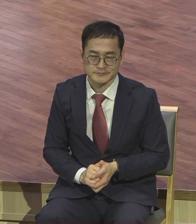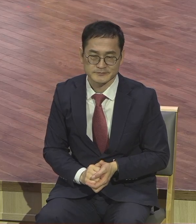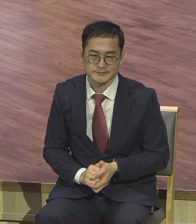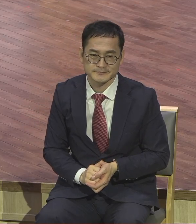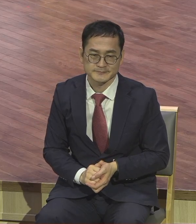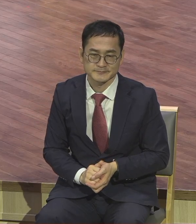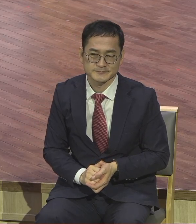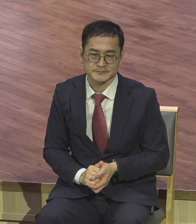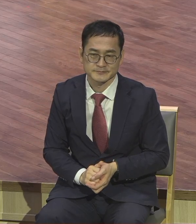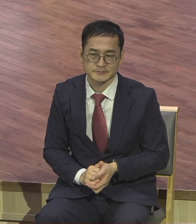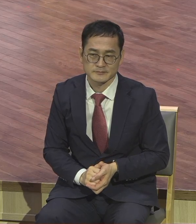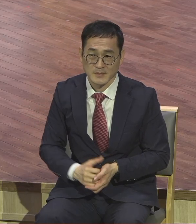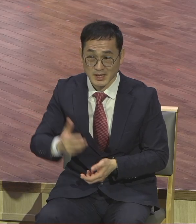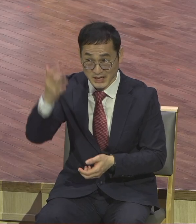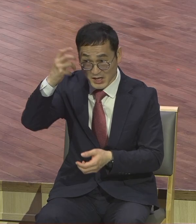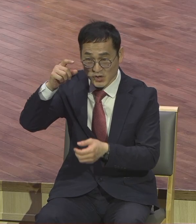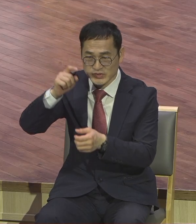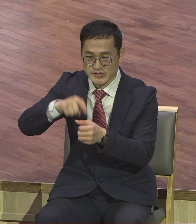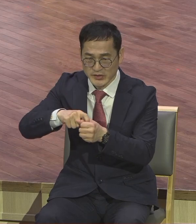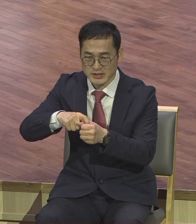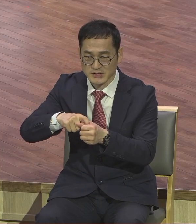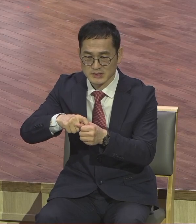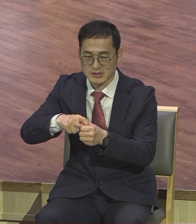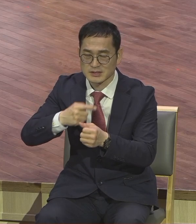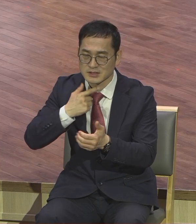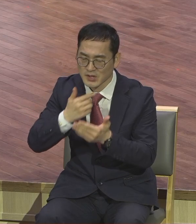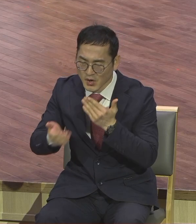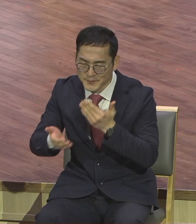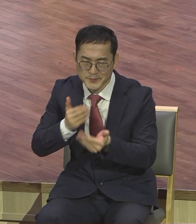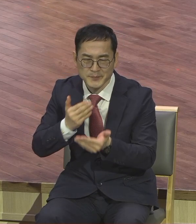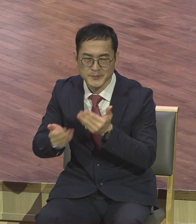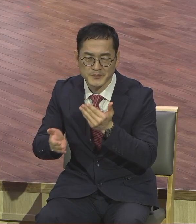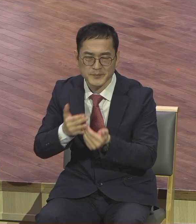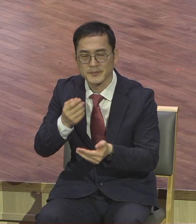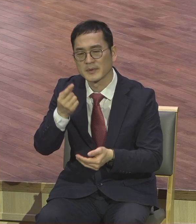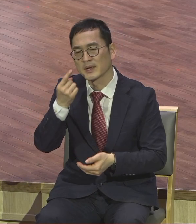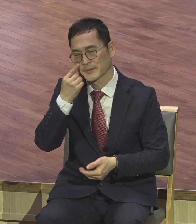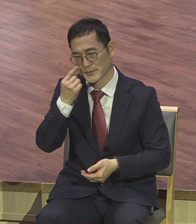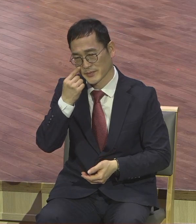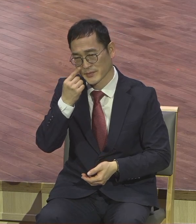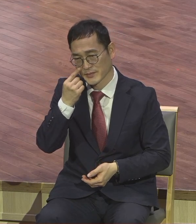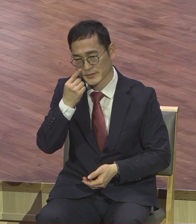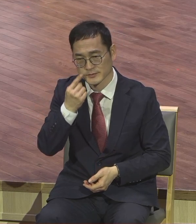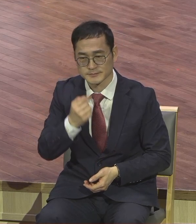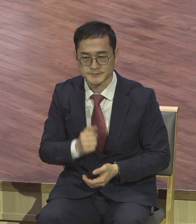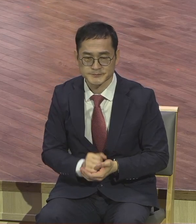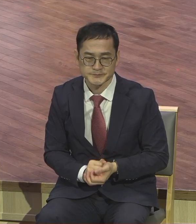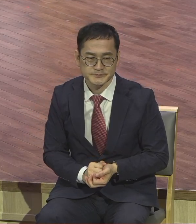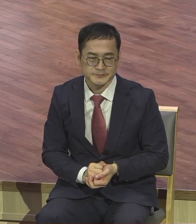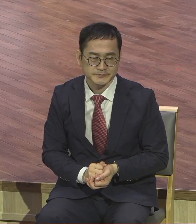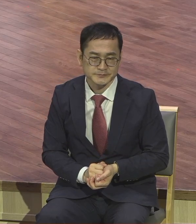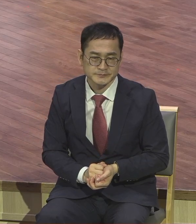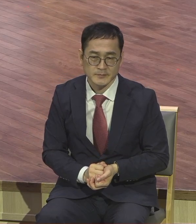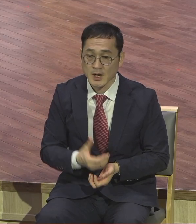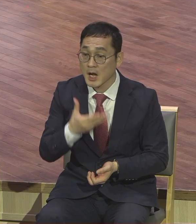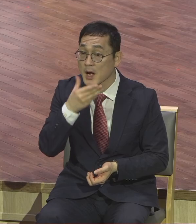체험돼요. 그래 말이야 믿으세요. 할 것도 없어요. 당연한 건데 보금을 위한